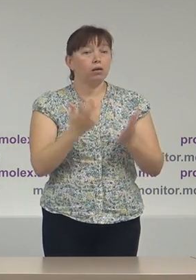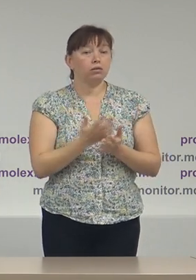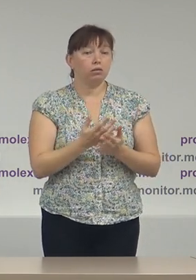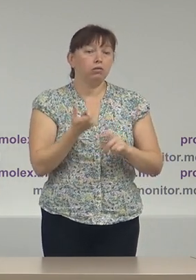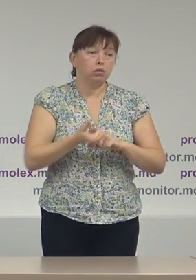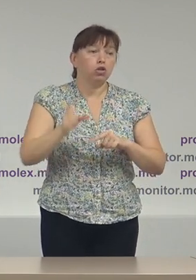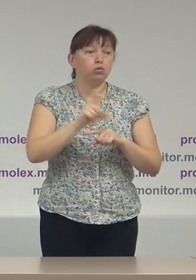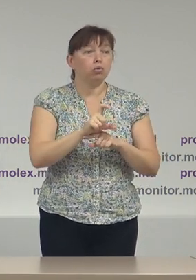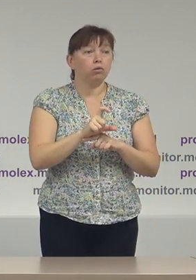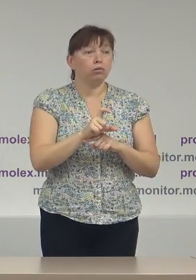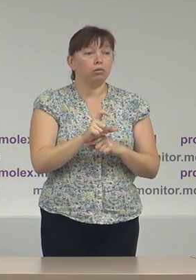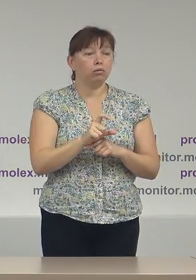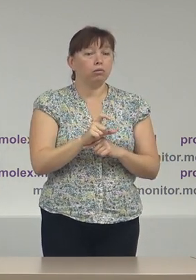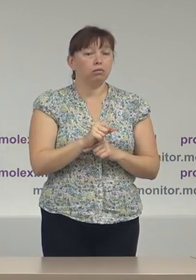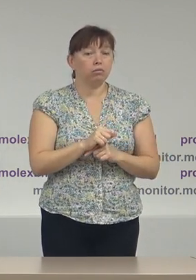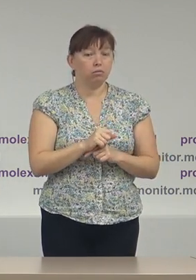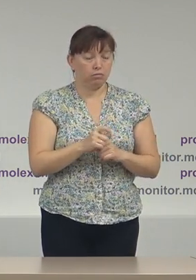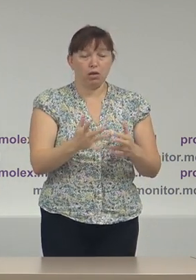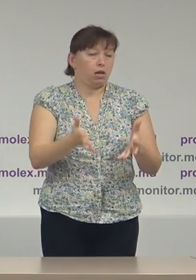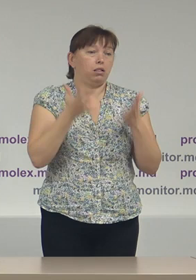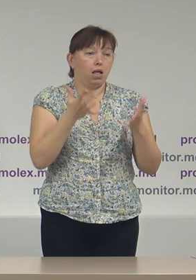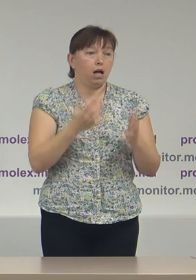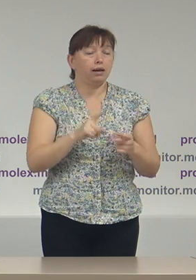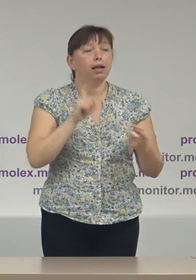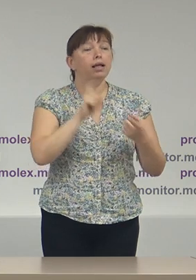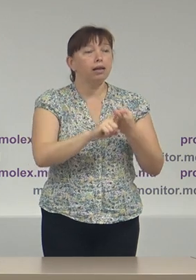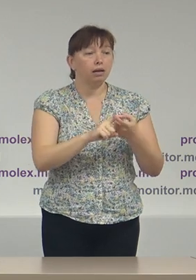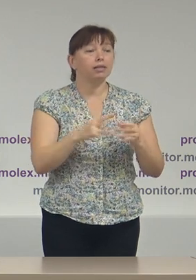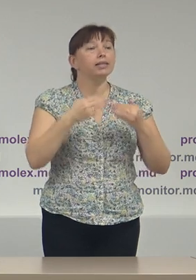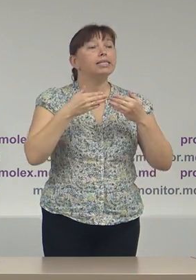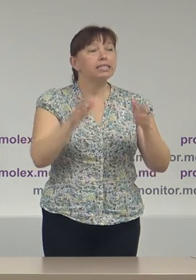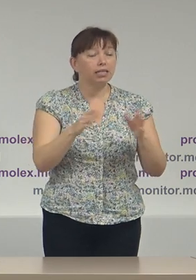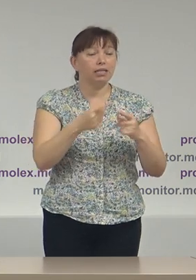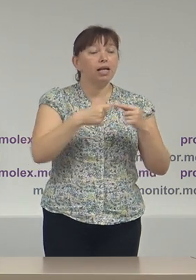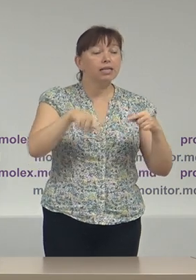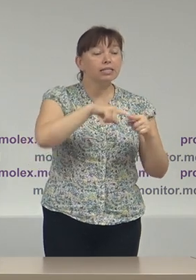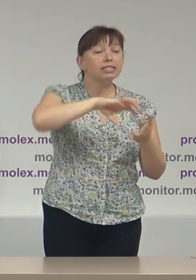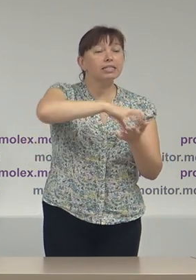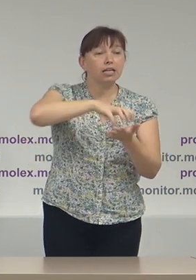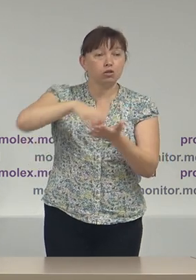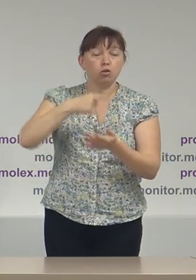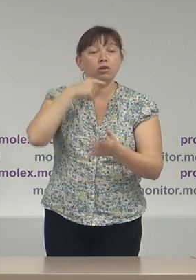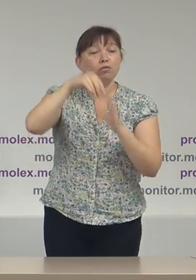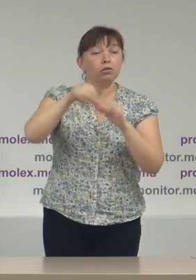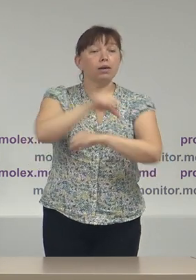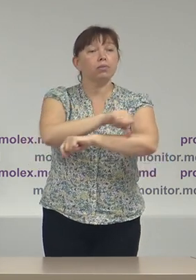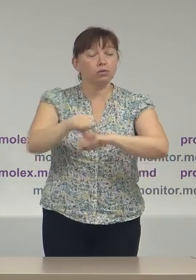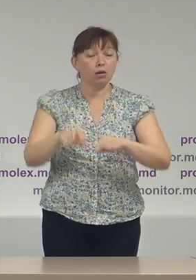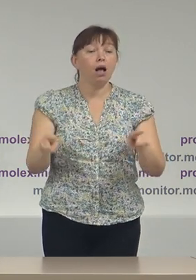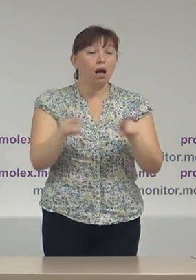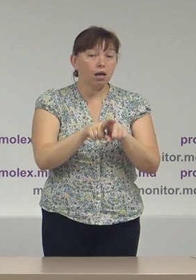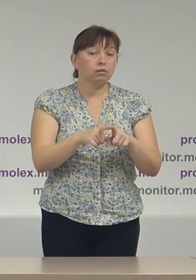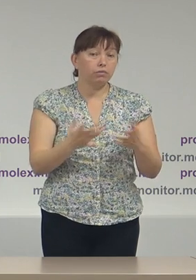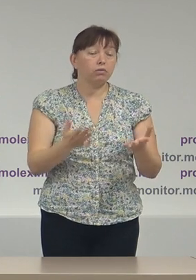destul de declare legate de deschiderea secțiilor de votare peste hotare. Astfel, potrivit